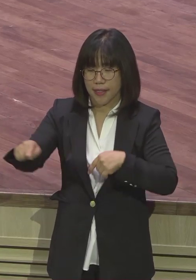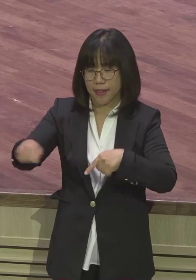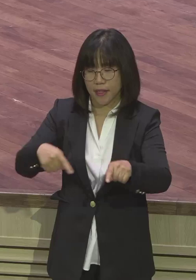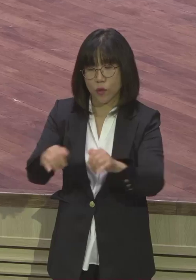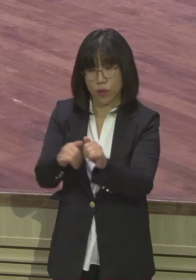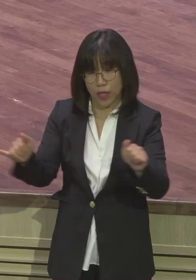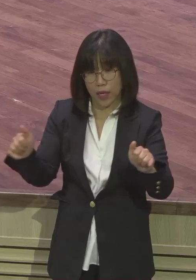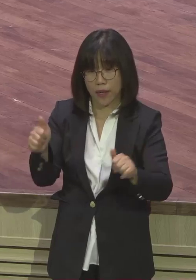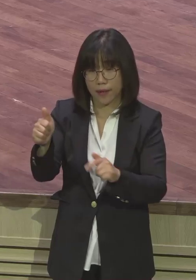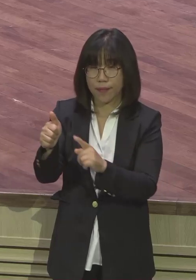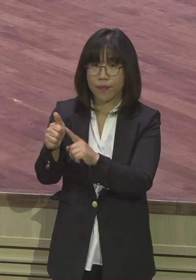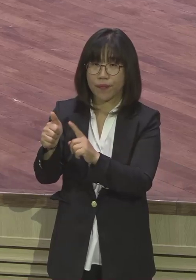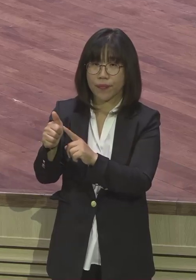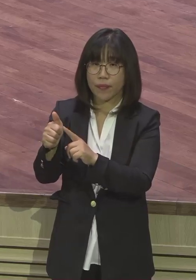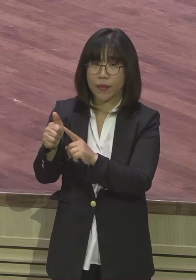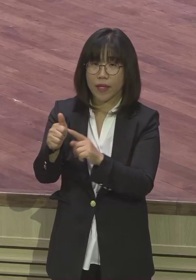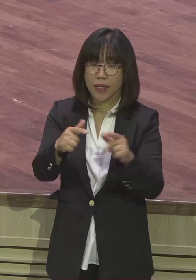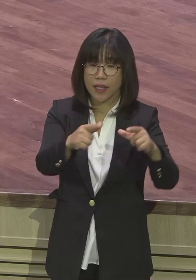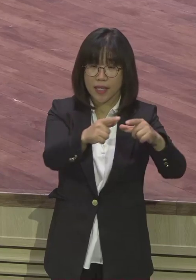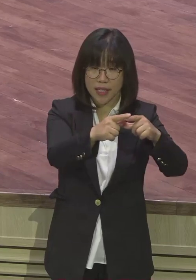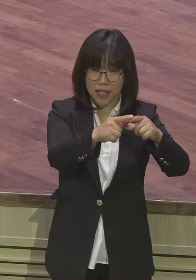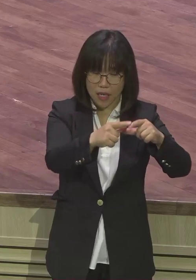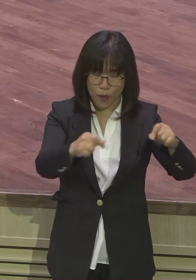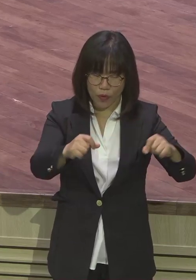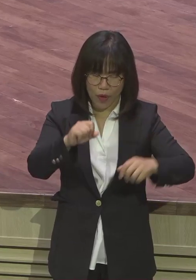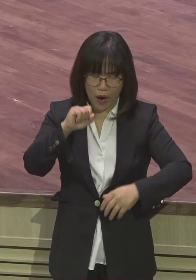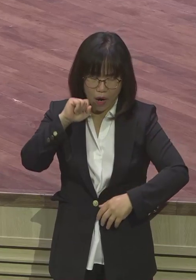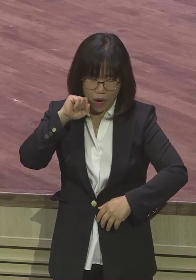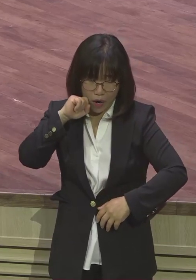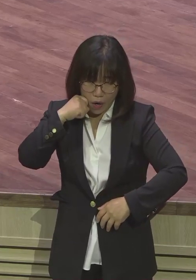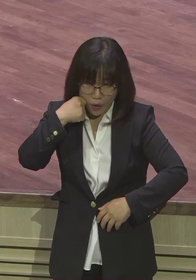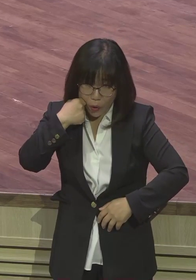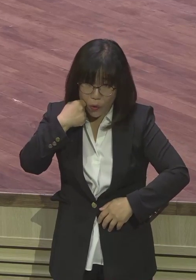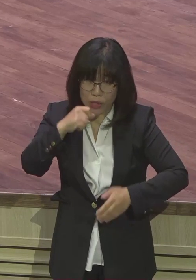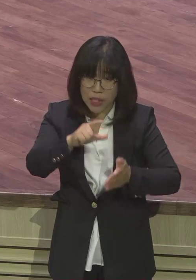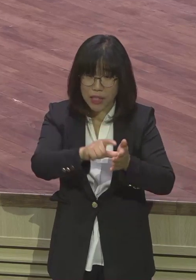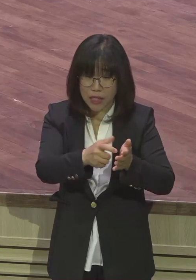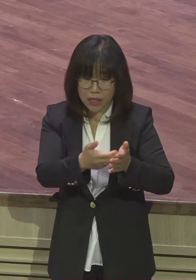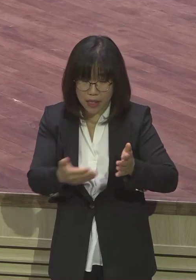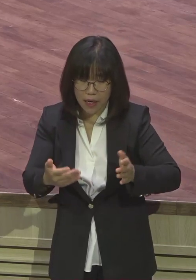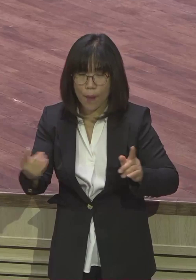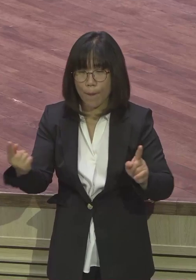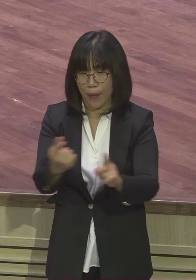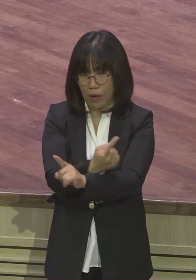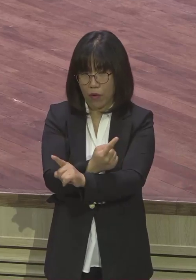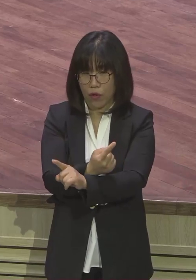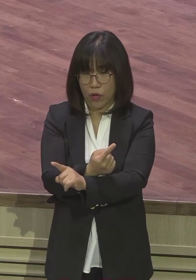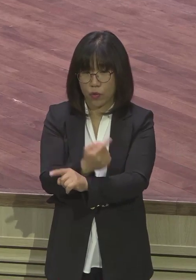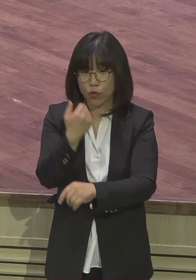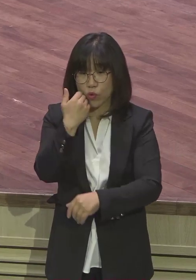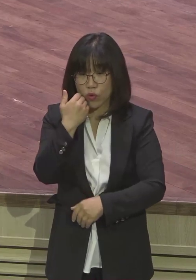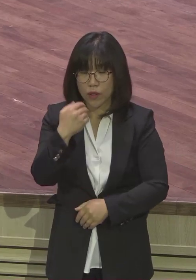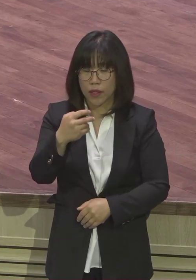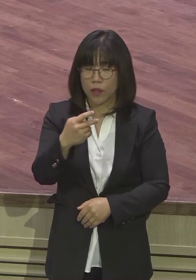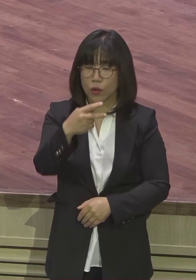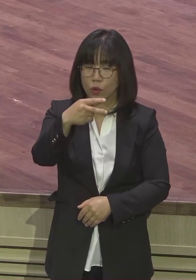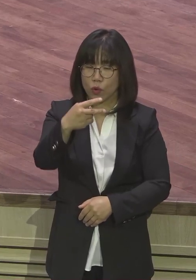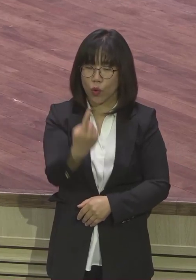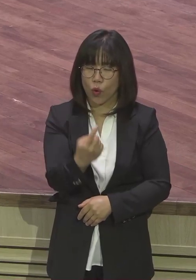일본 한 시대의 난세를 평화의 시대로 이끄는 사람이십니다. 도쿠가와. 도쿠가와. 예아스.